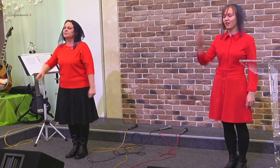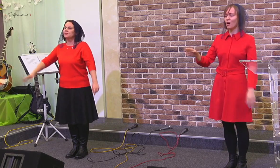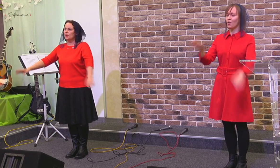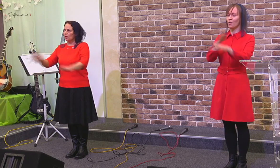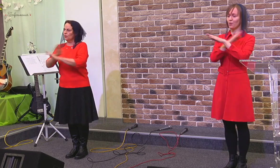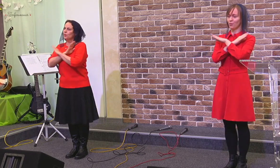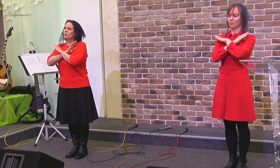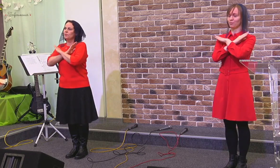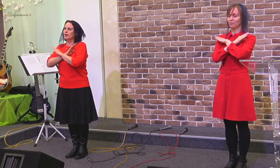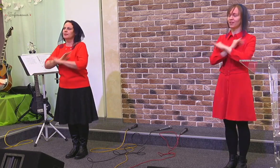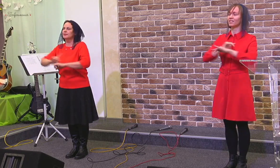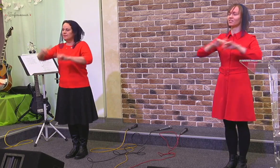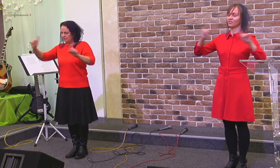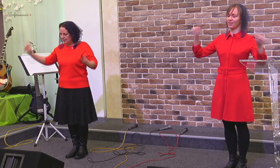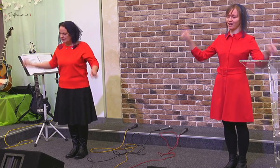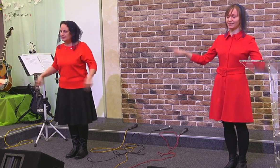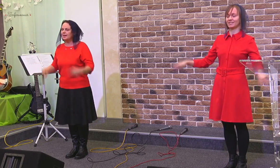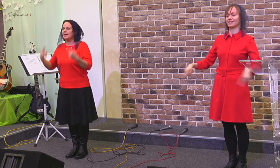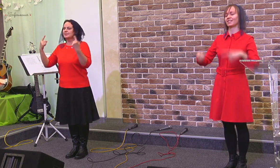Умер и воскрес